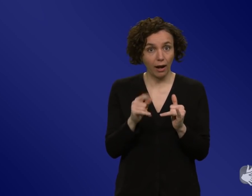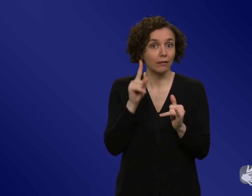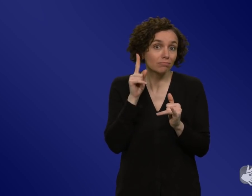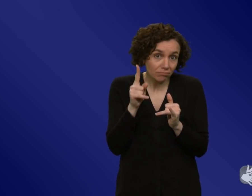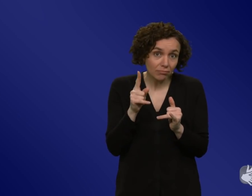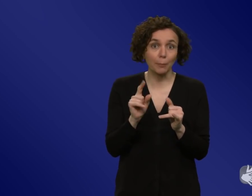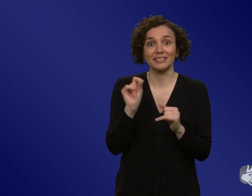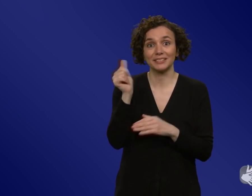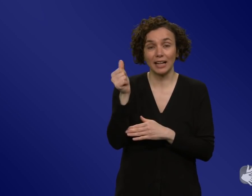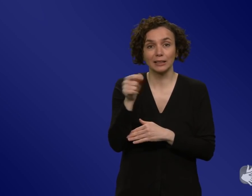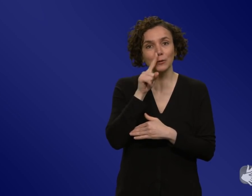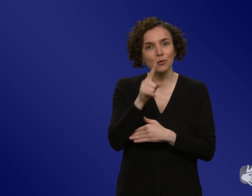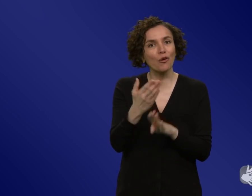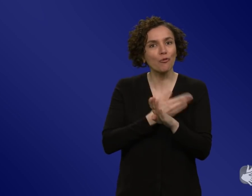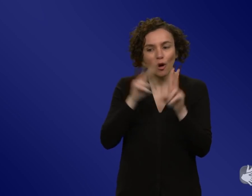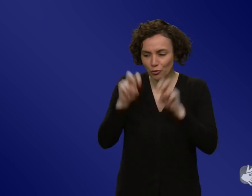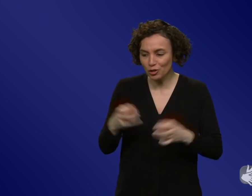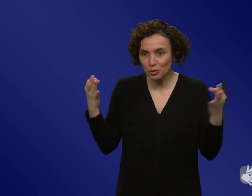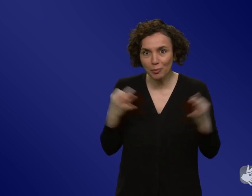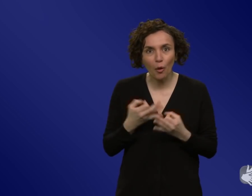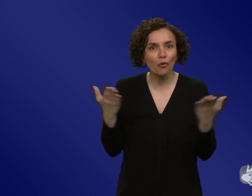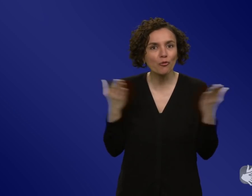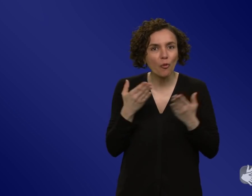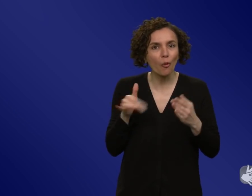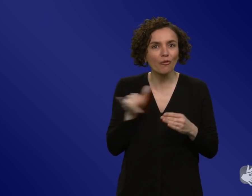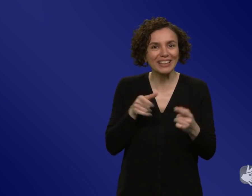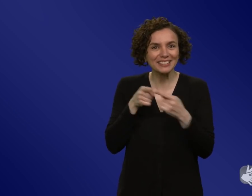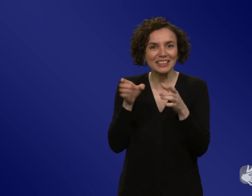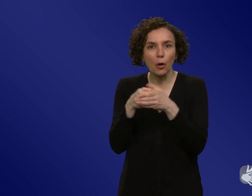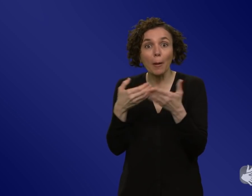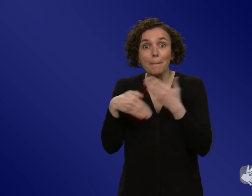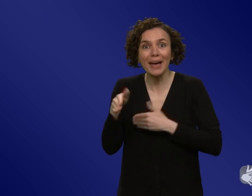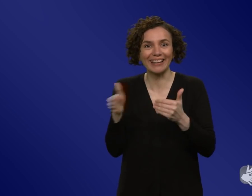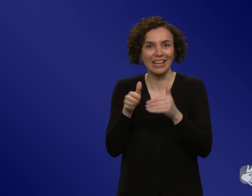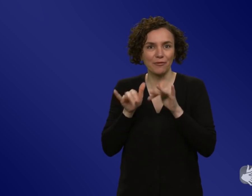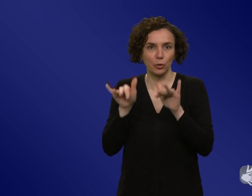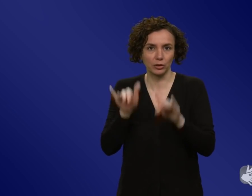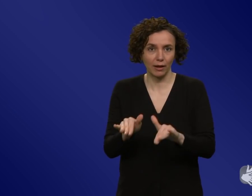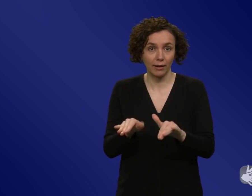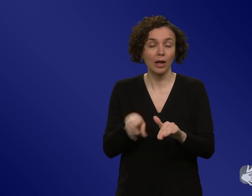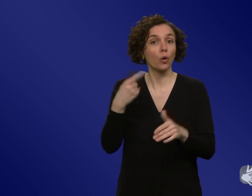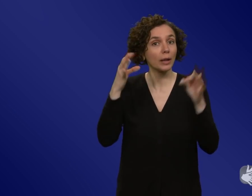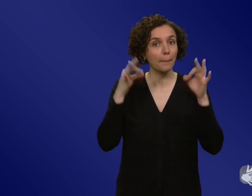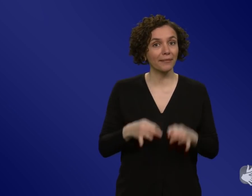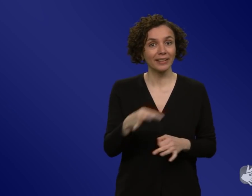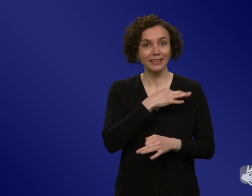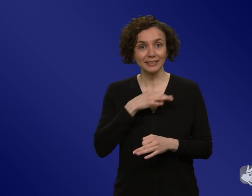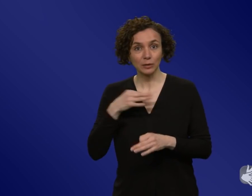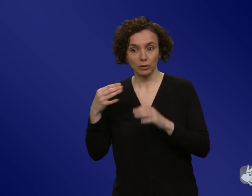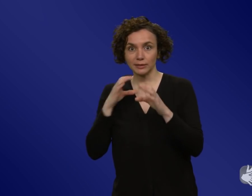Also da gab es wirklich sensible Gesundheits- und Risikokommunikationsthemen, die plötzlich von Politikern kommuniziert werden